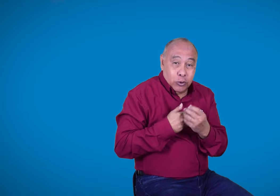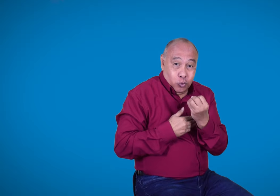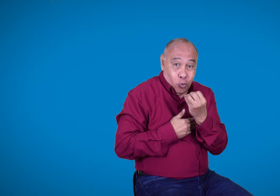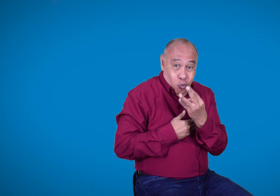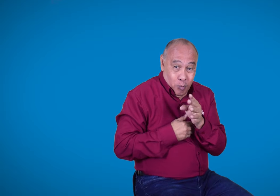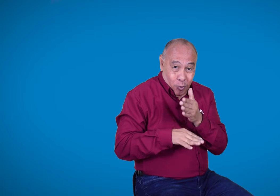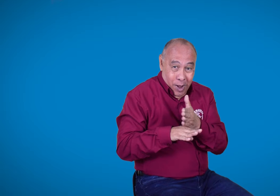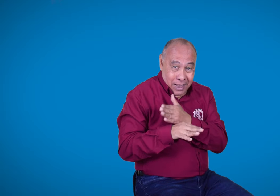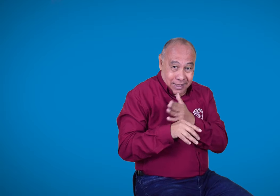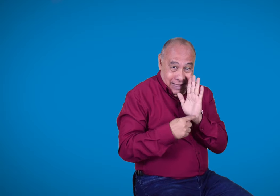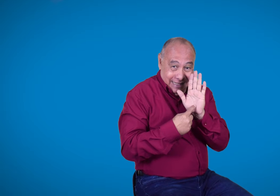lugares,